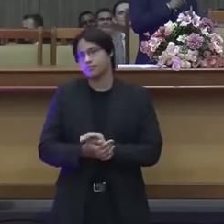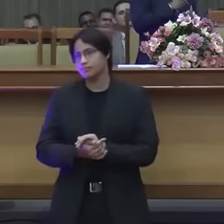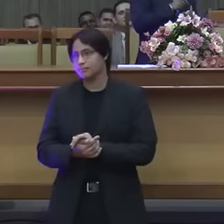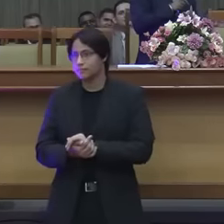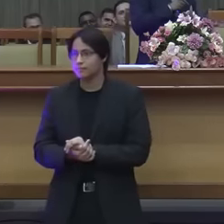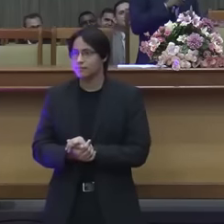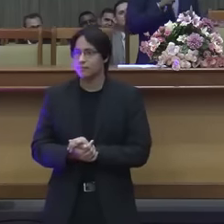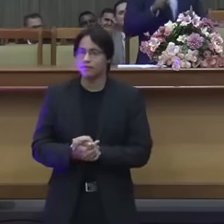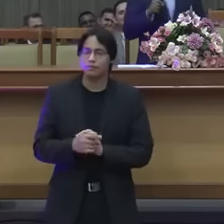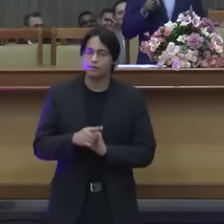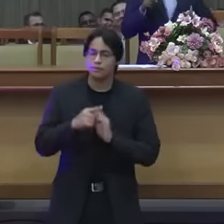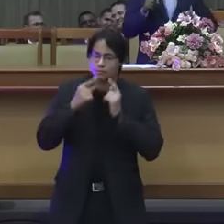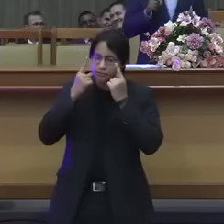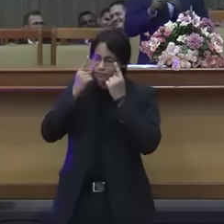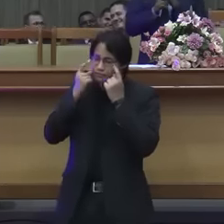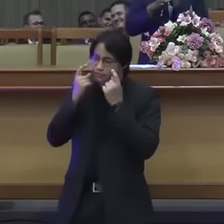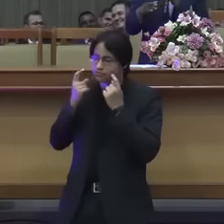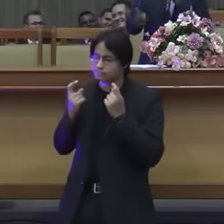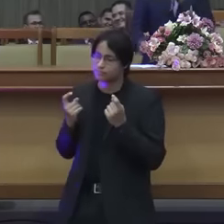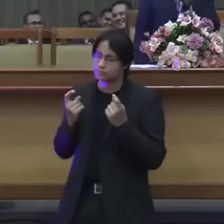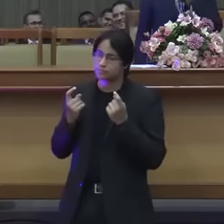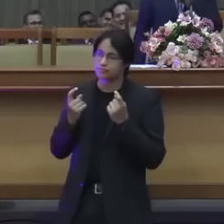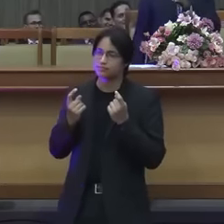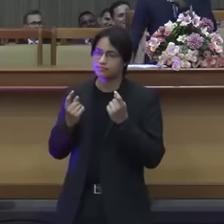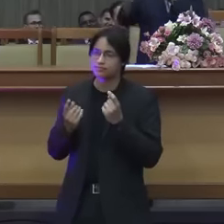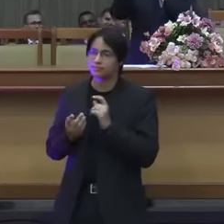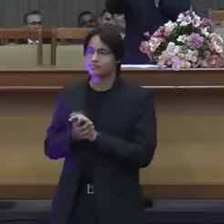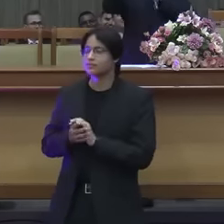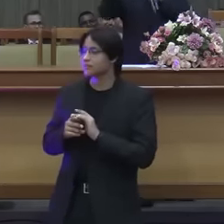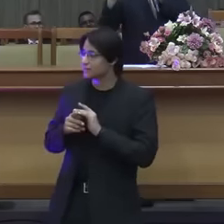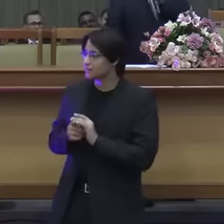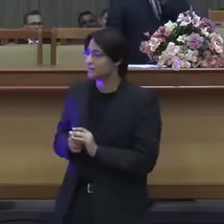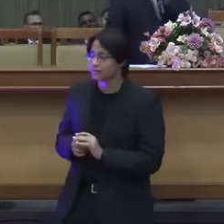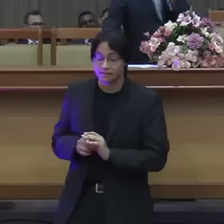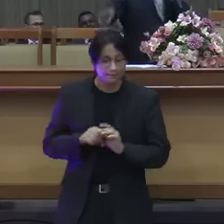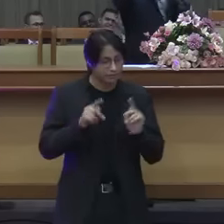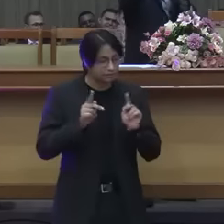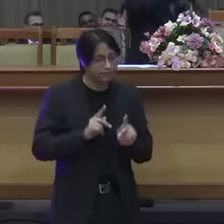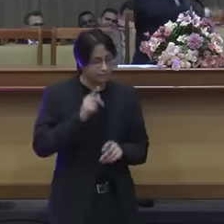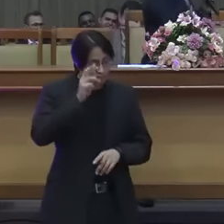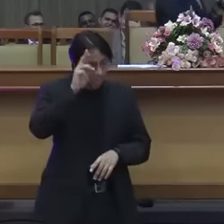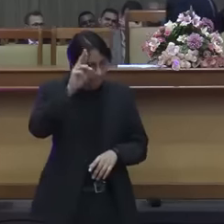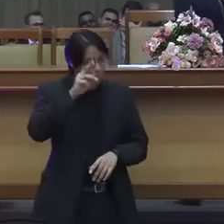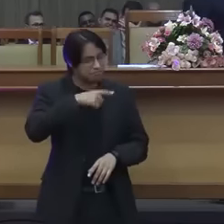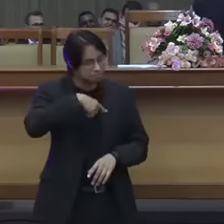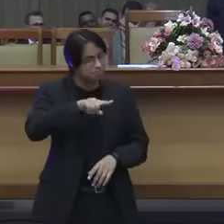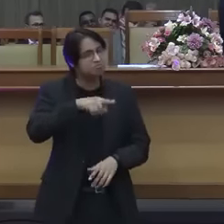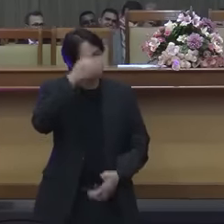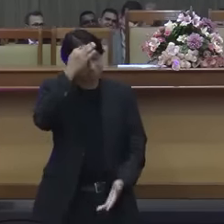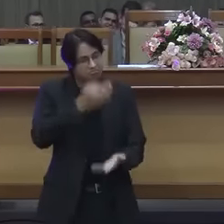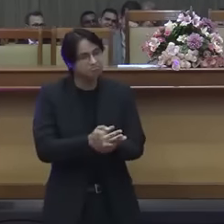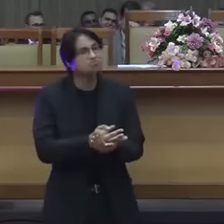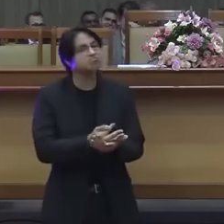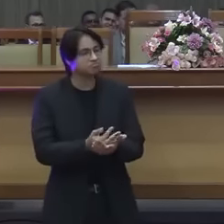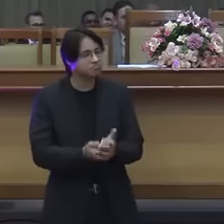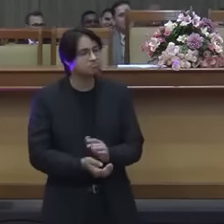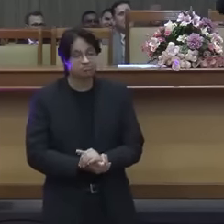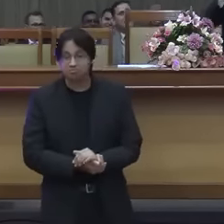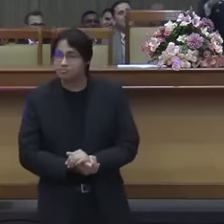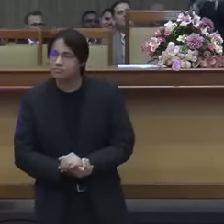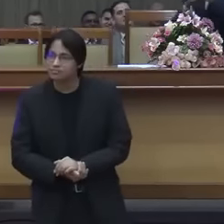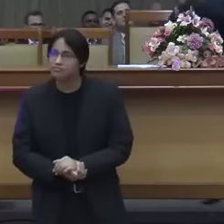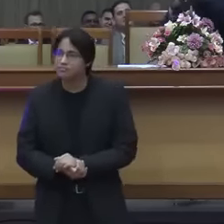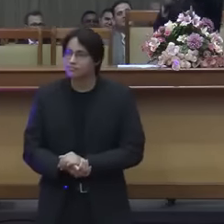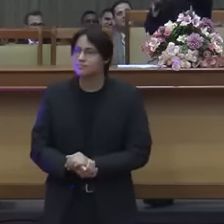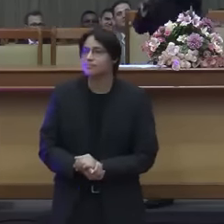irmãozinha até chora né aí quando ele se levanta Pai do Senhor vá com fé que você vai ver Deus abrir porta Deus já